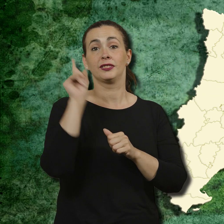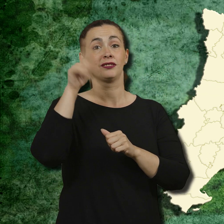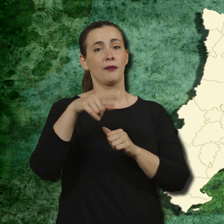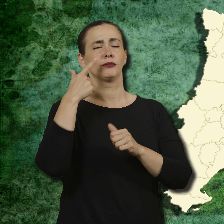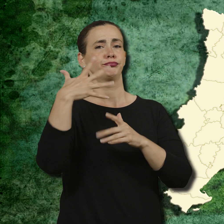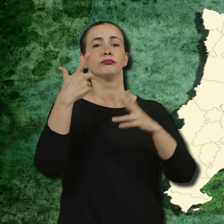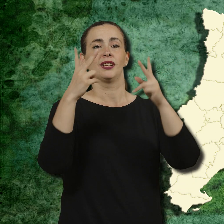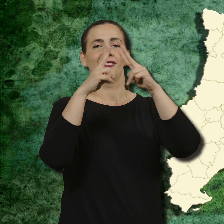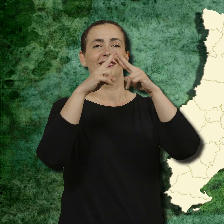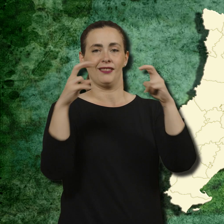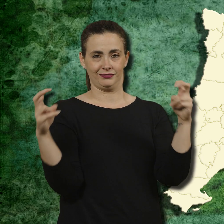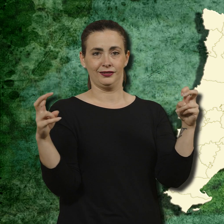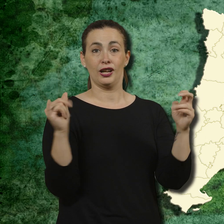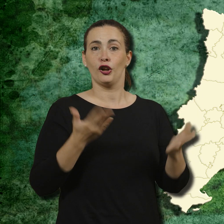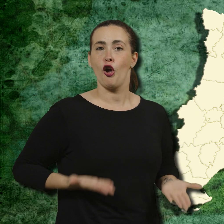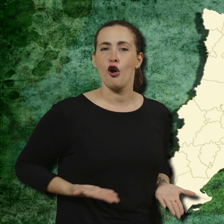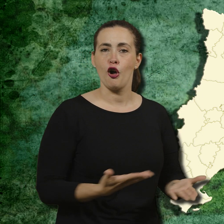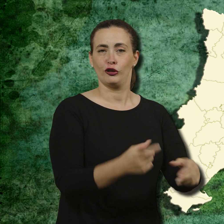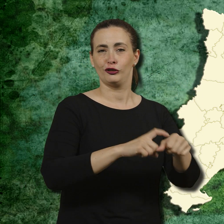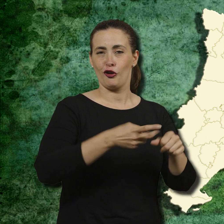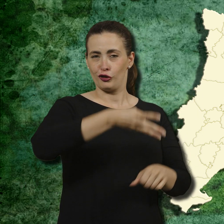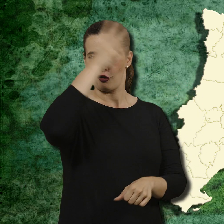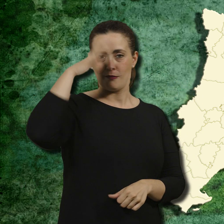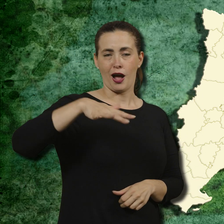el castell, els fons romans de la Fornaca,